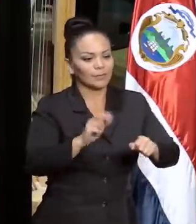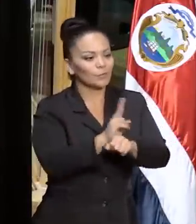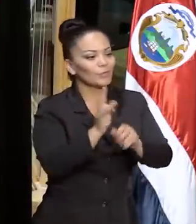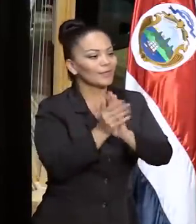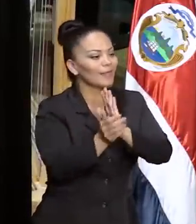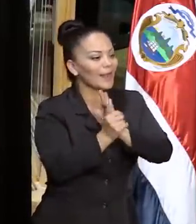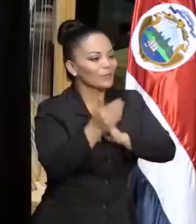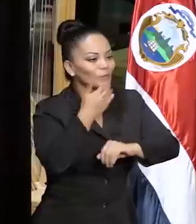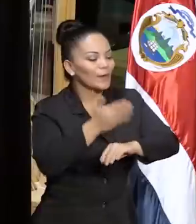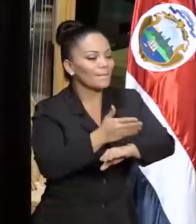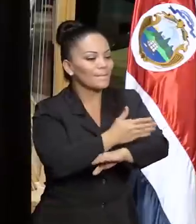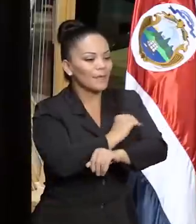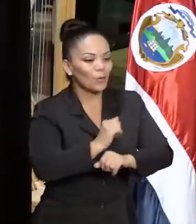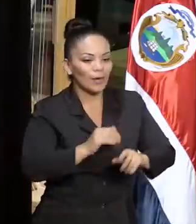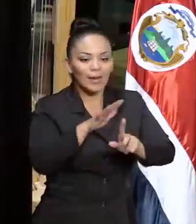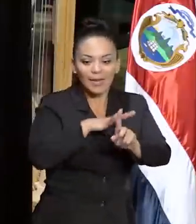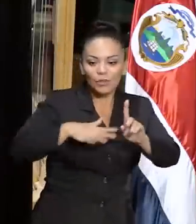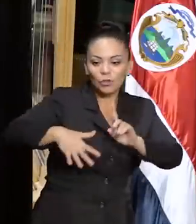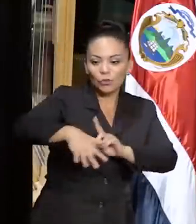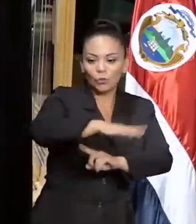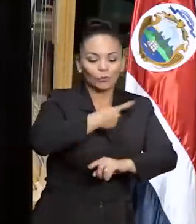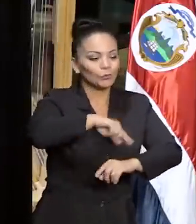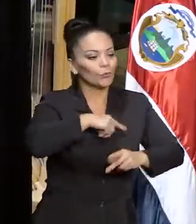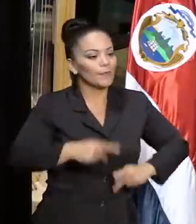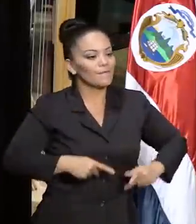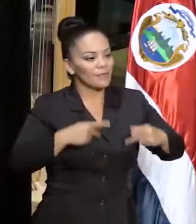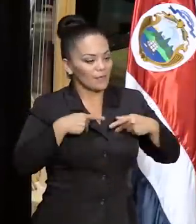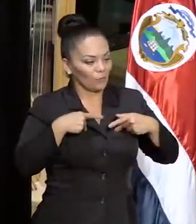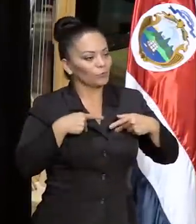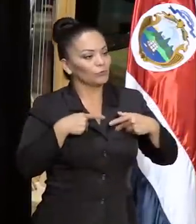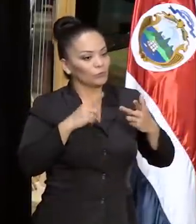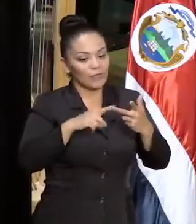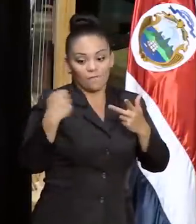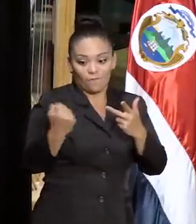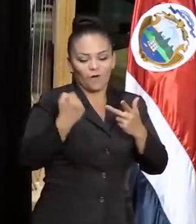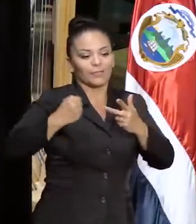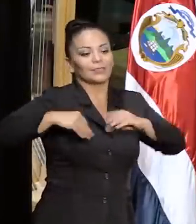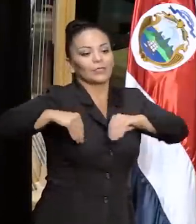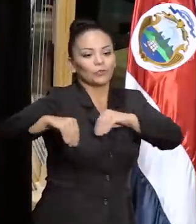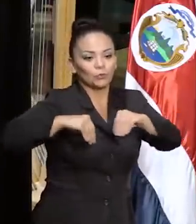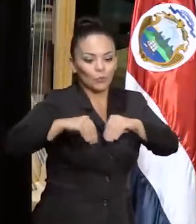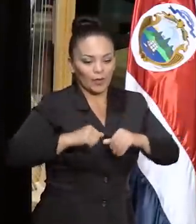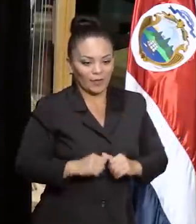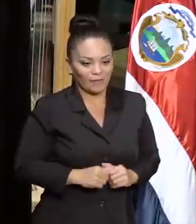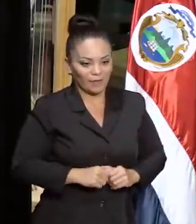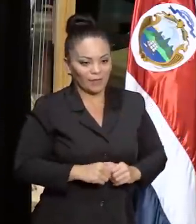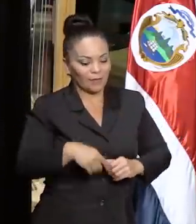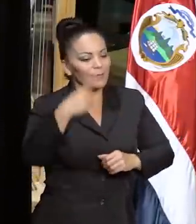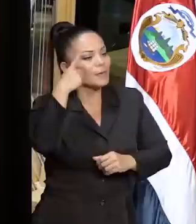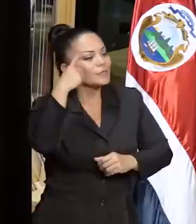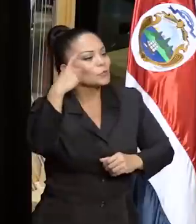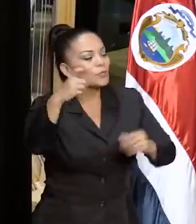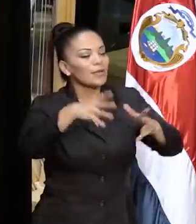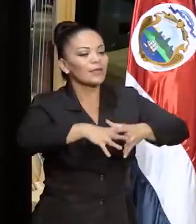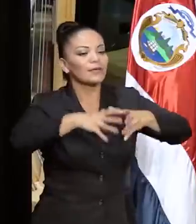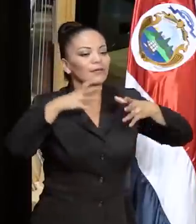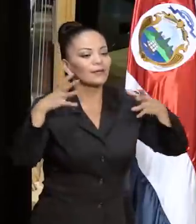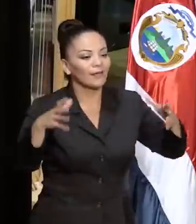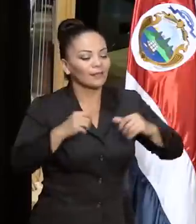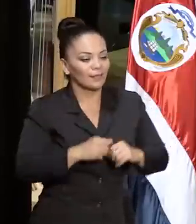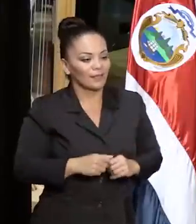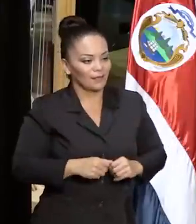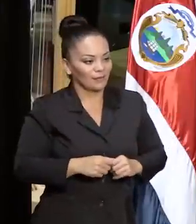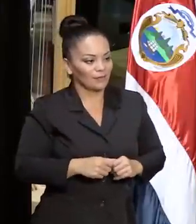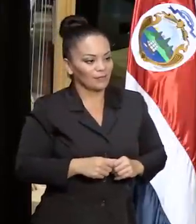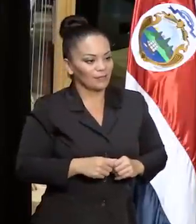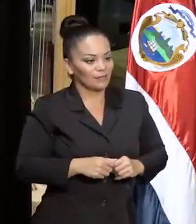tenemos para mejorar el entorno en que vivimos y la fuerza que nos mueve a soñar en grande y